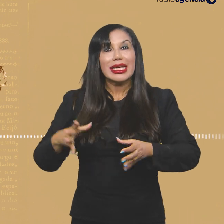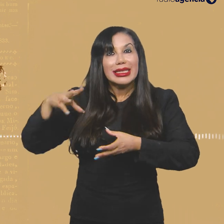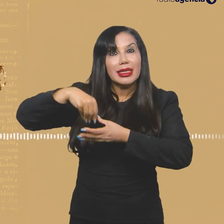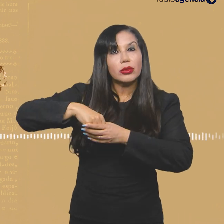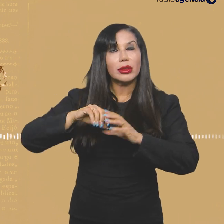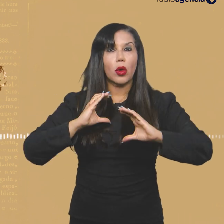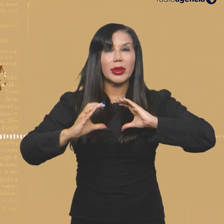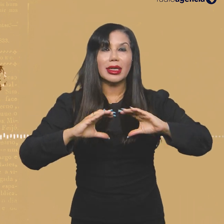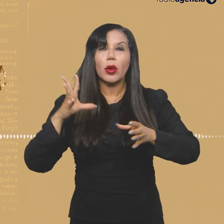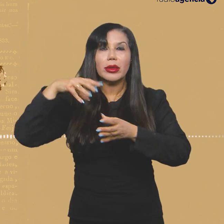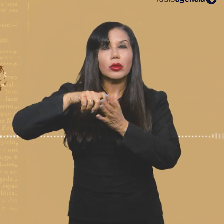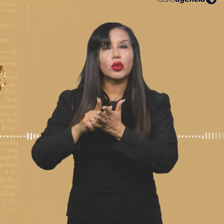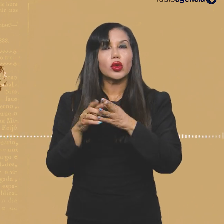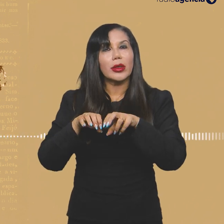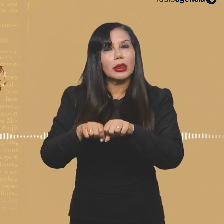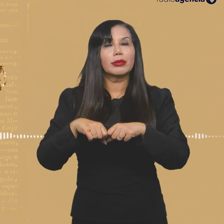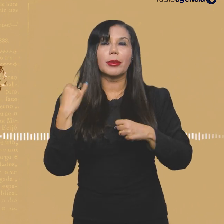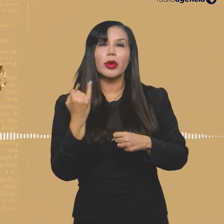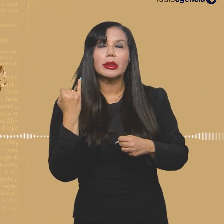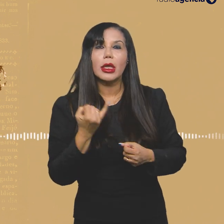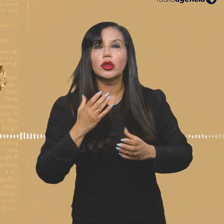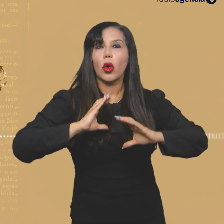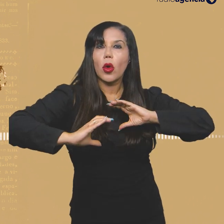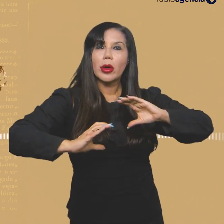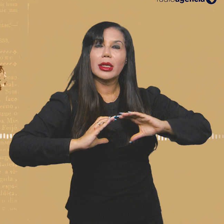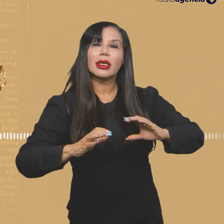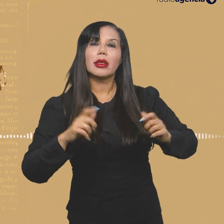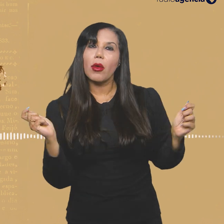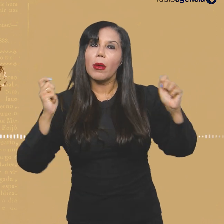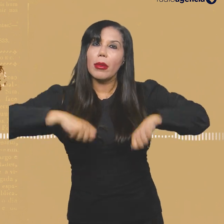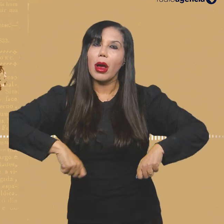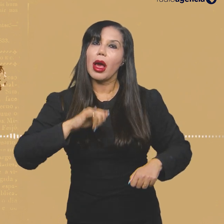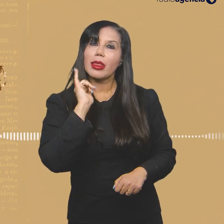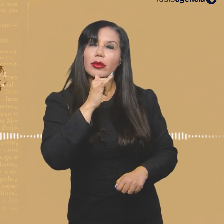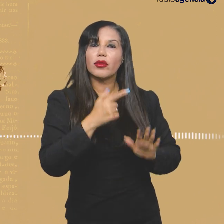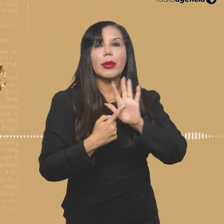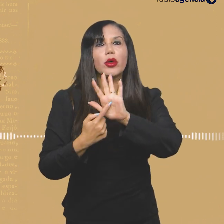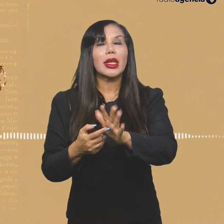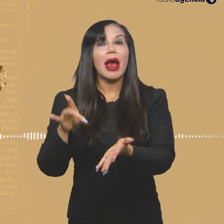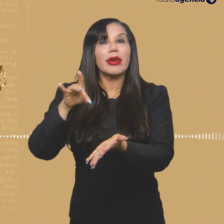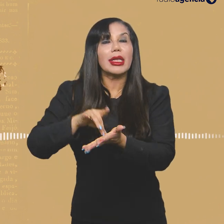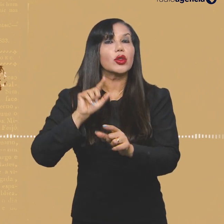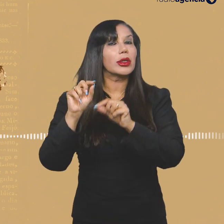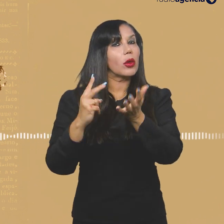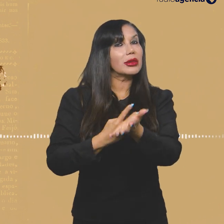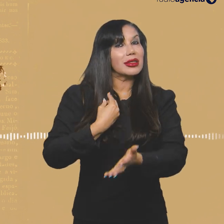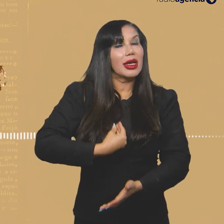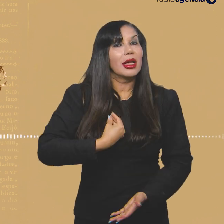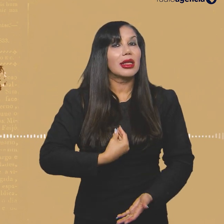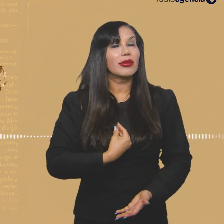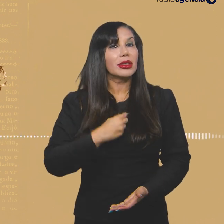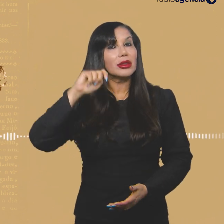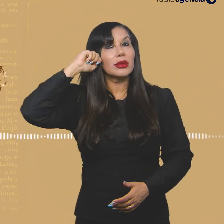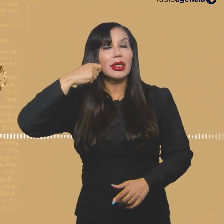determinadas perspectivas. Então, você vai ter um ganho e um potencial nessas narrativas, né? Narrativas, muitas vezes,